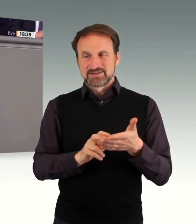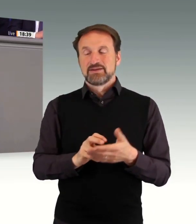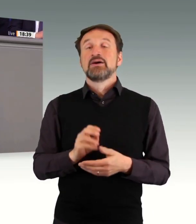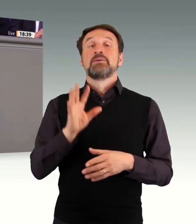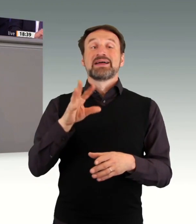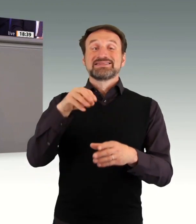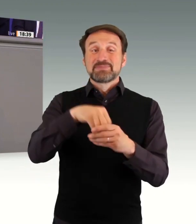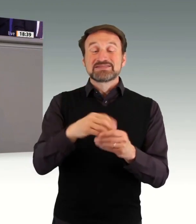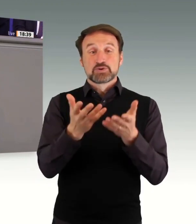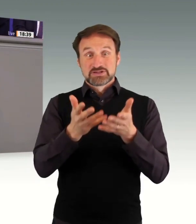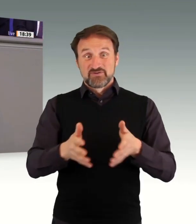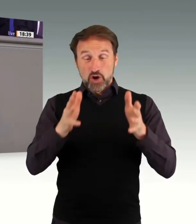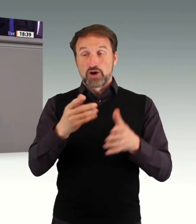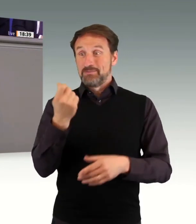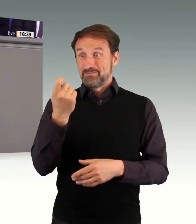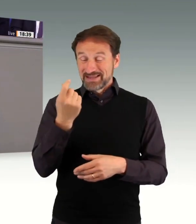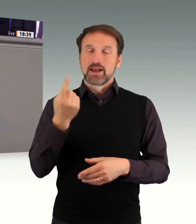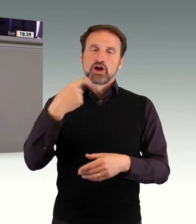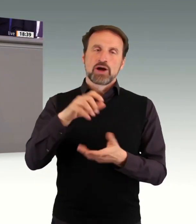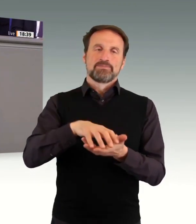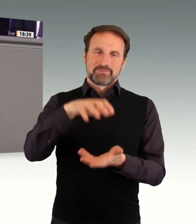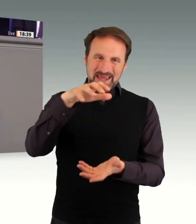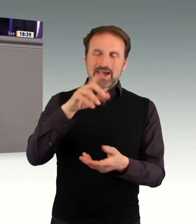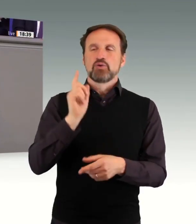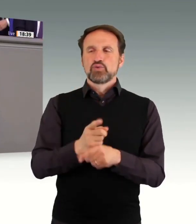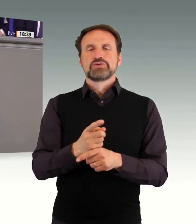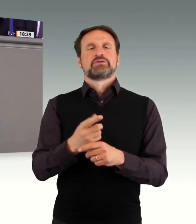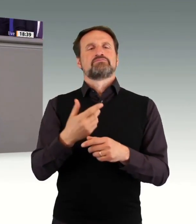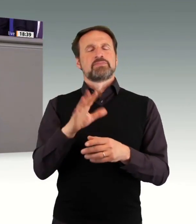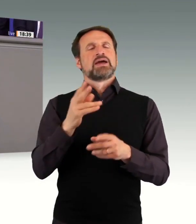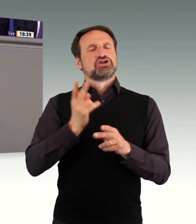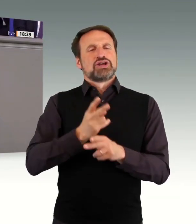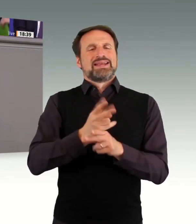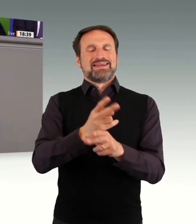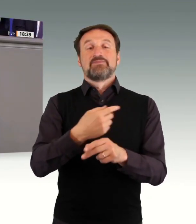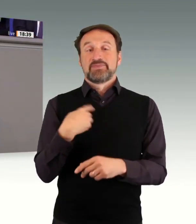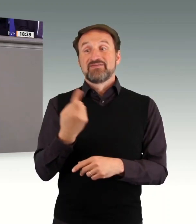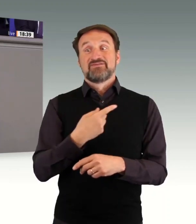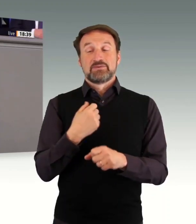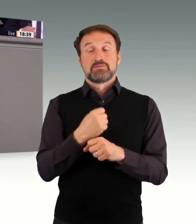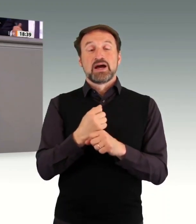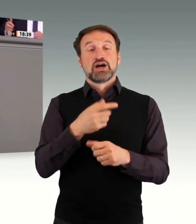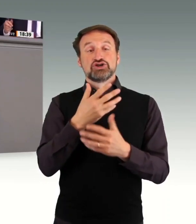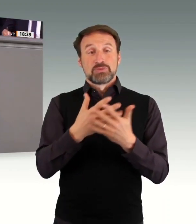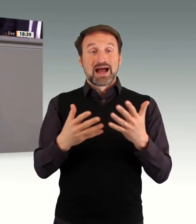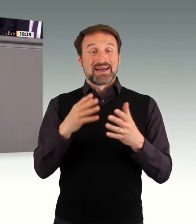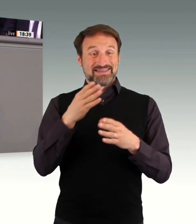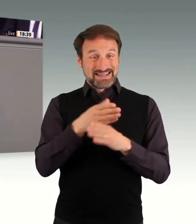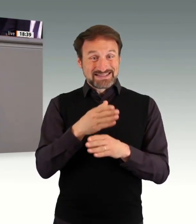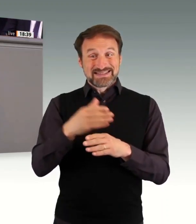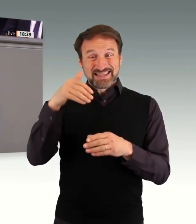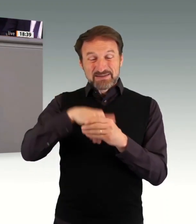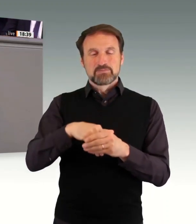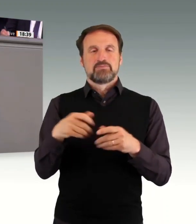verstetigen. Wir werden auch einen Sprachendienst in einem engen Bundeskompetenzzentrum für Leichte und Gebärdensprache einrichten.